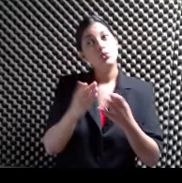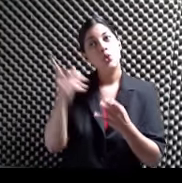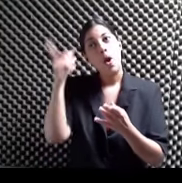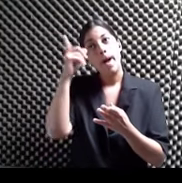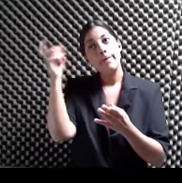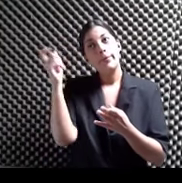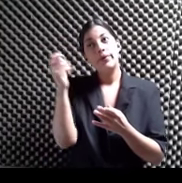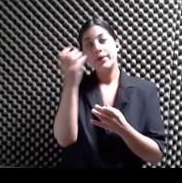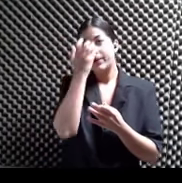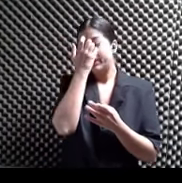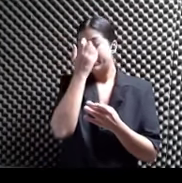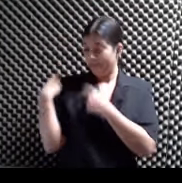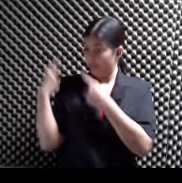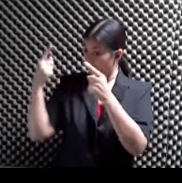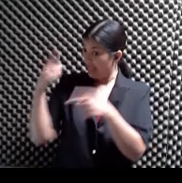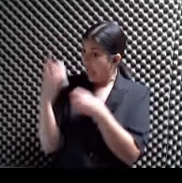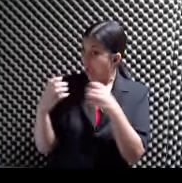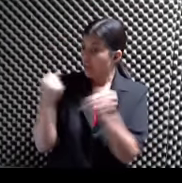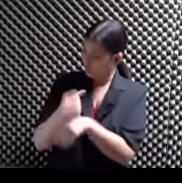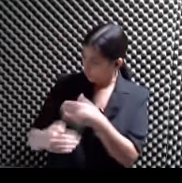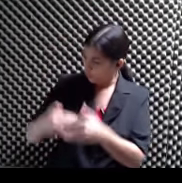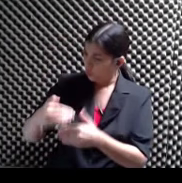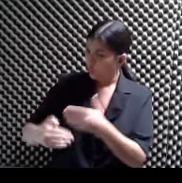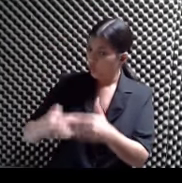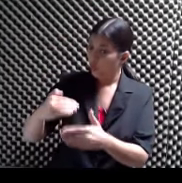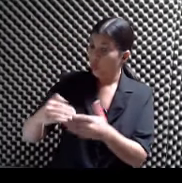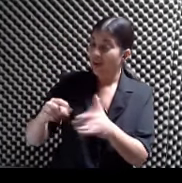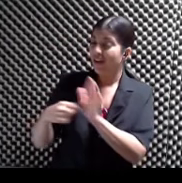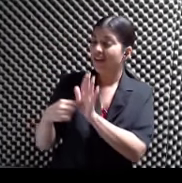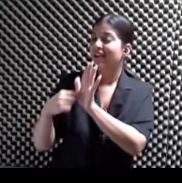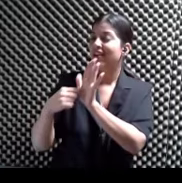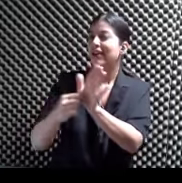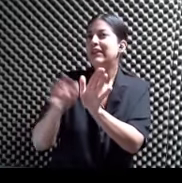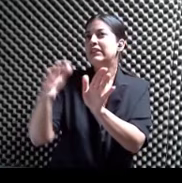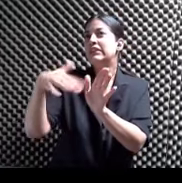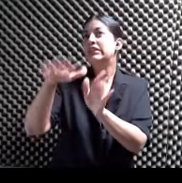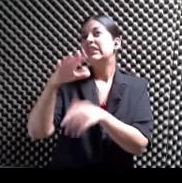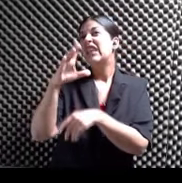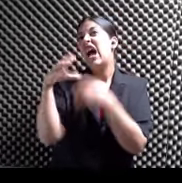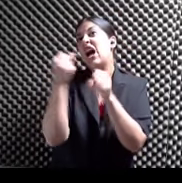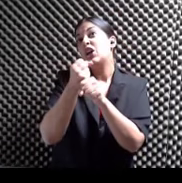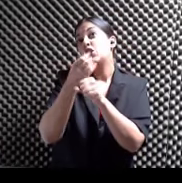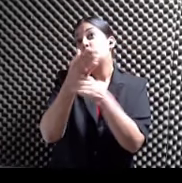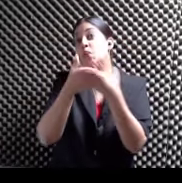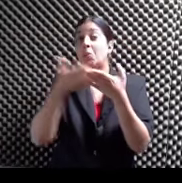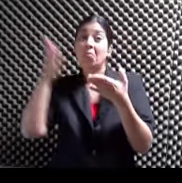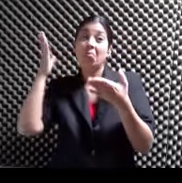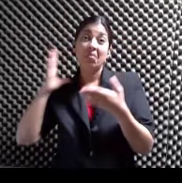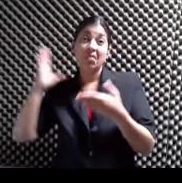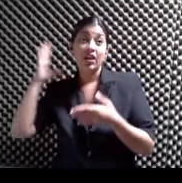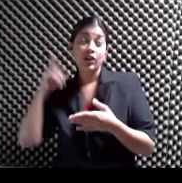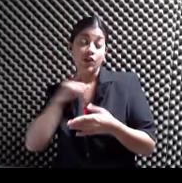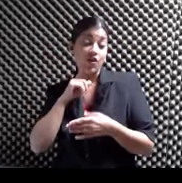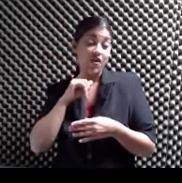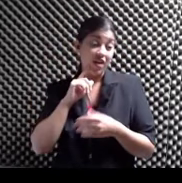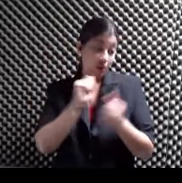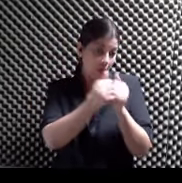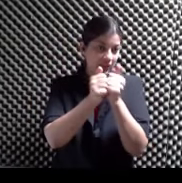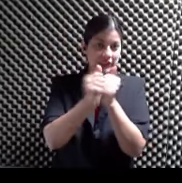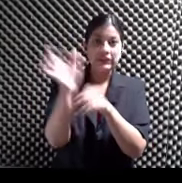Después de muchos años de estar en producción Se presentó hace año y medio en el festival de cine de horror Exacto Y no